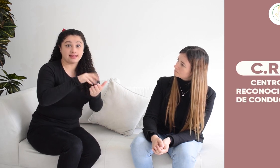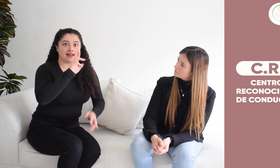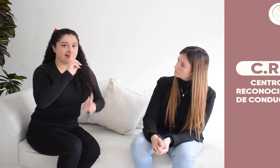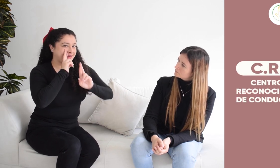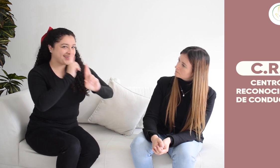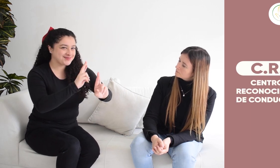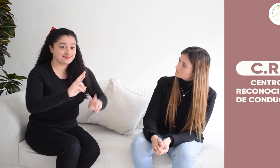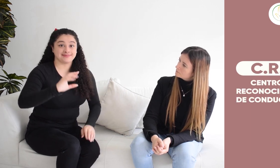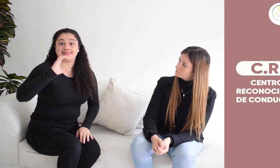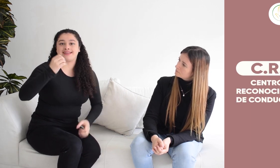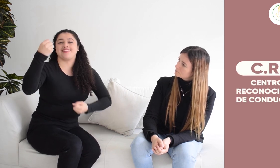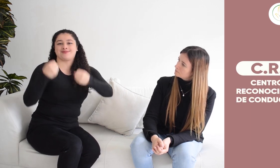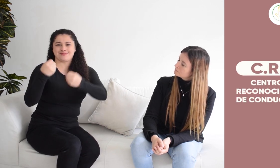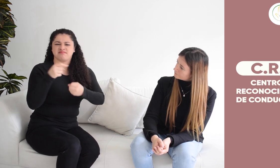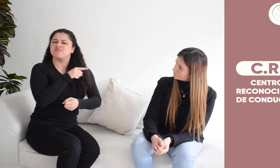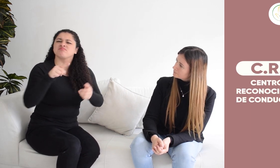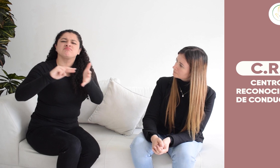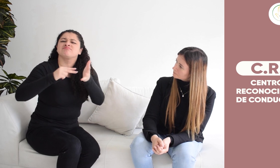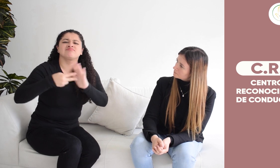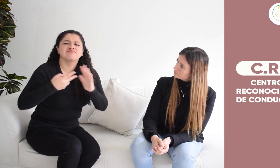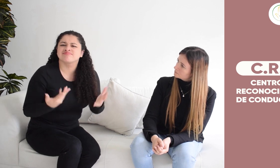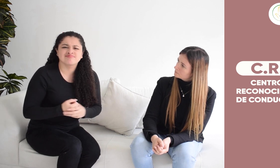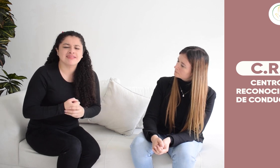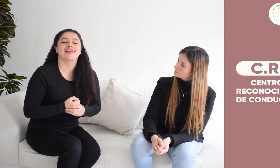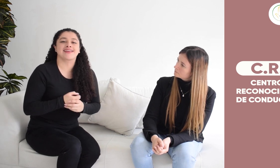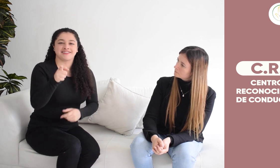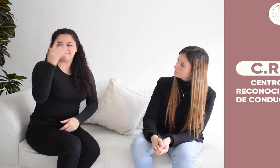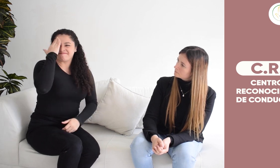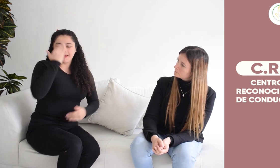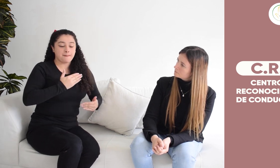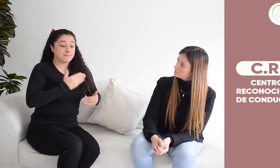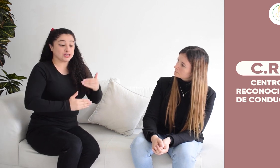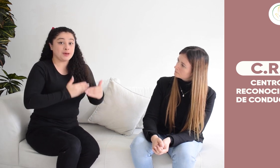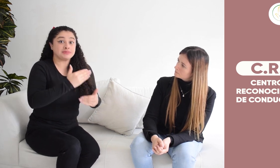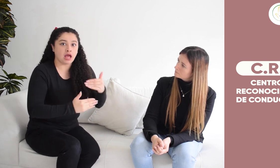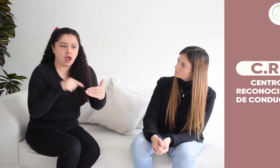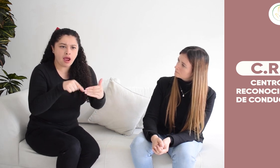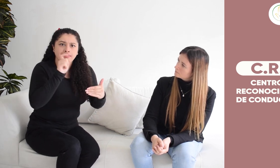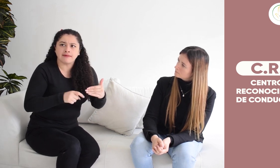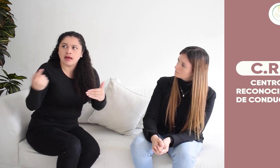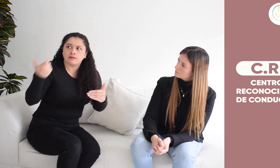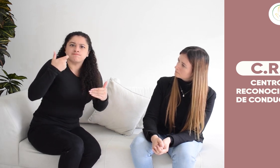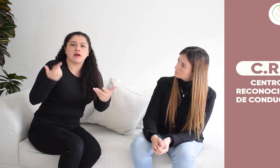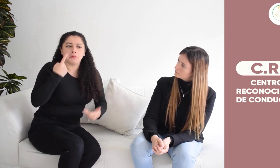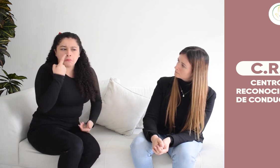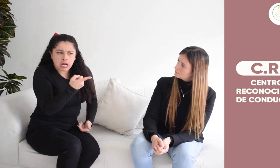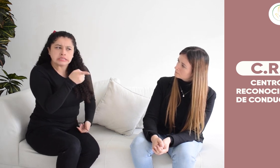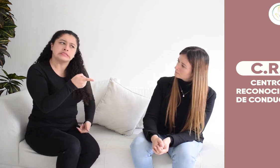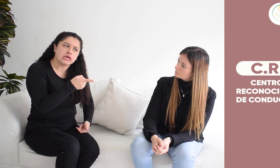Centros de Reconocimiento al Conductor, los cuales dentro del proceso están a cargo de validad, por ejemplo, el estado de salud visual del